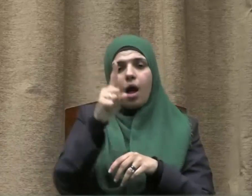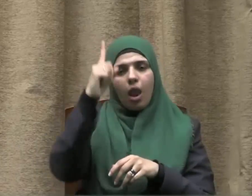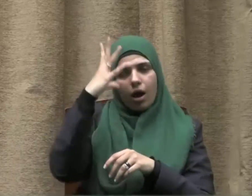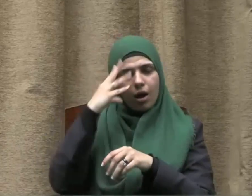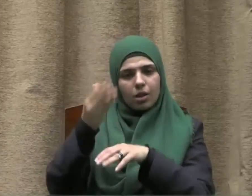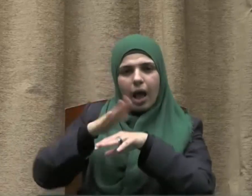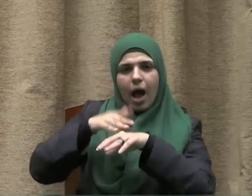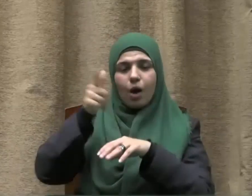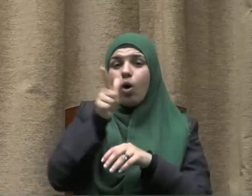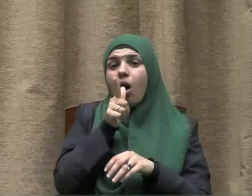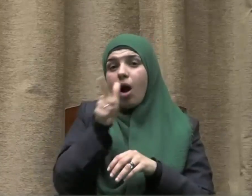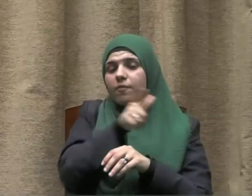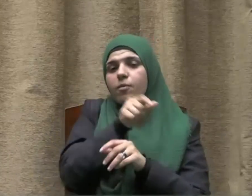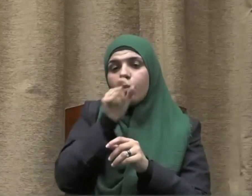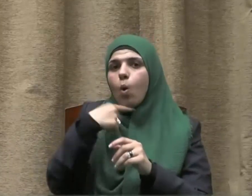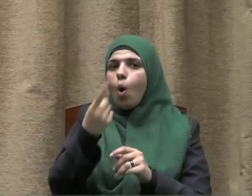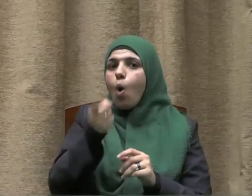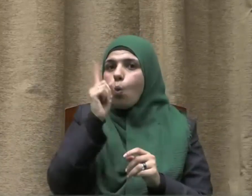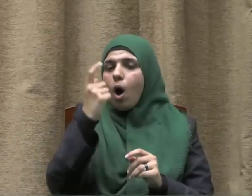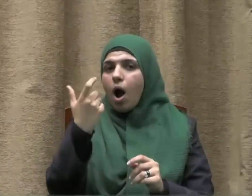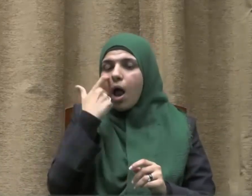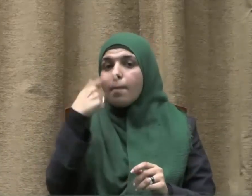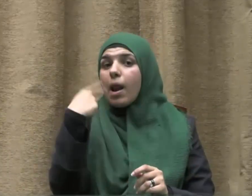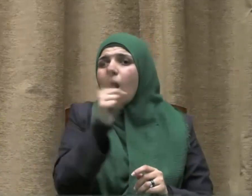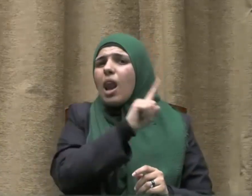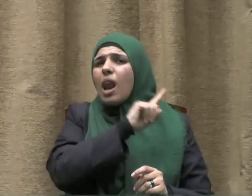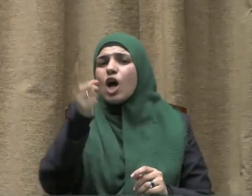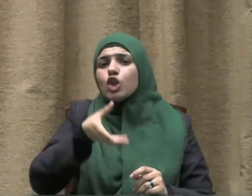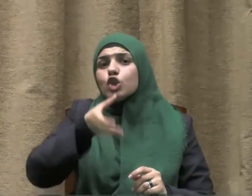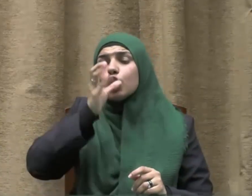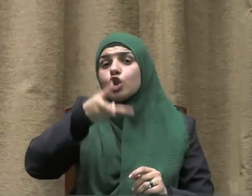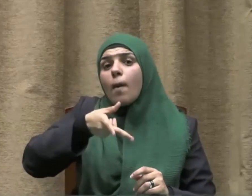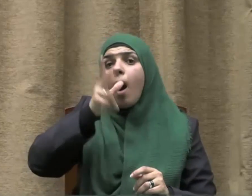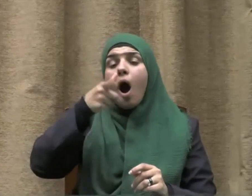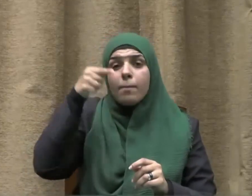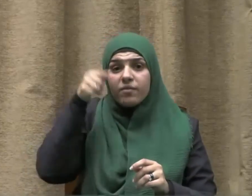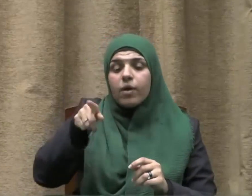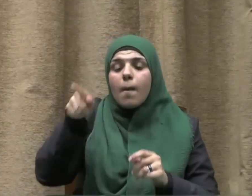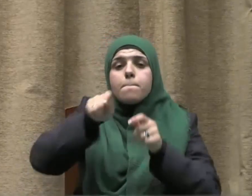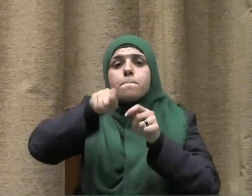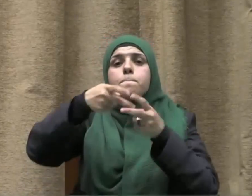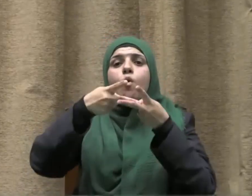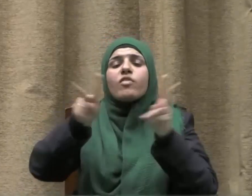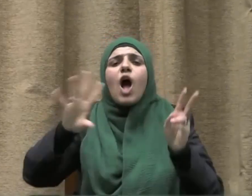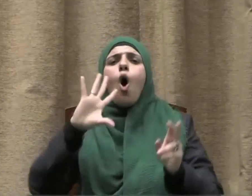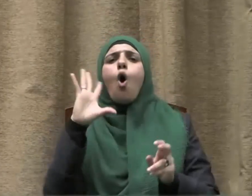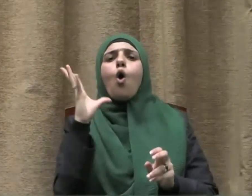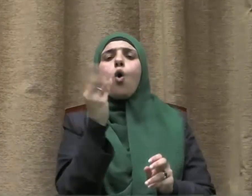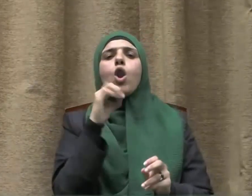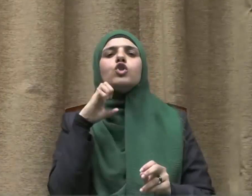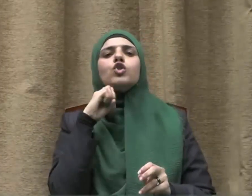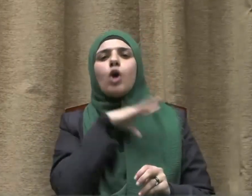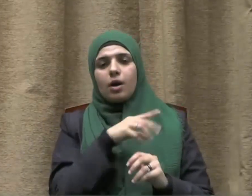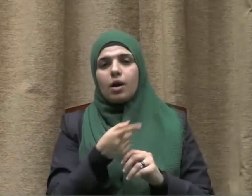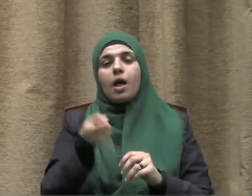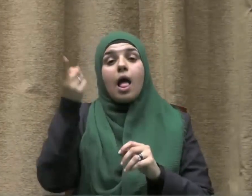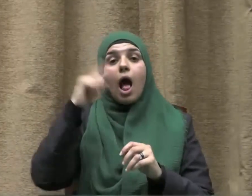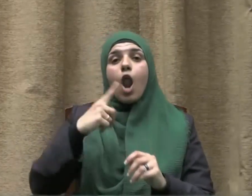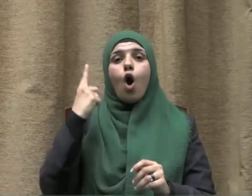حيث قال ولا تشربن الخمر فإنها مفتاح كل شر وعن عثمان